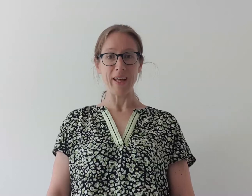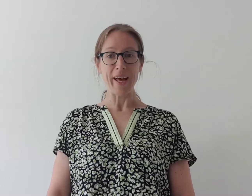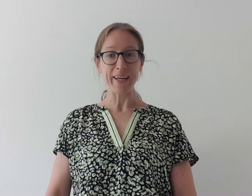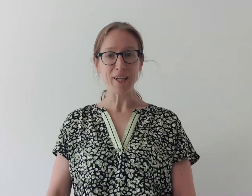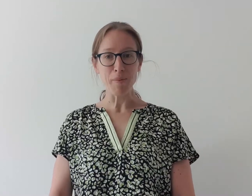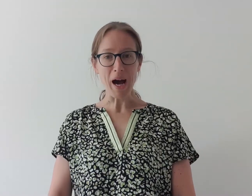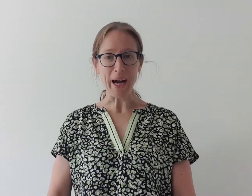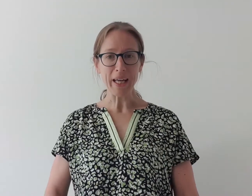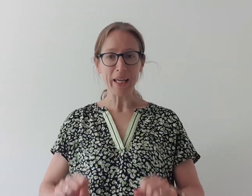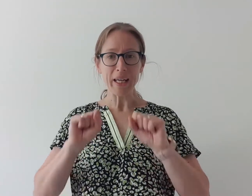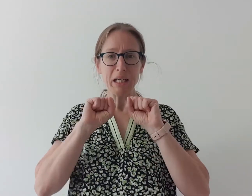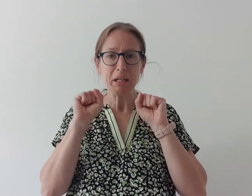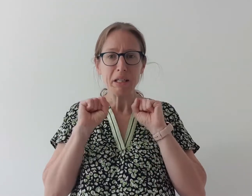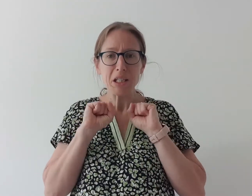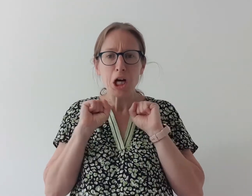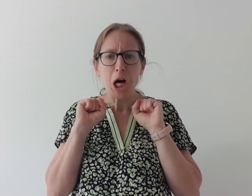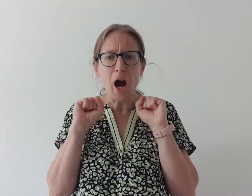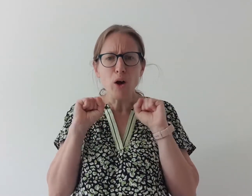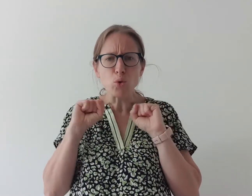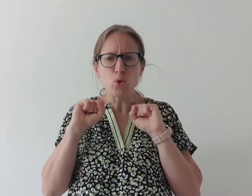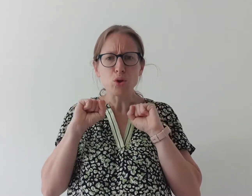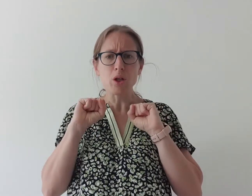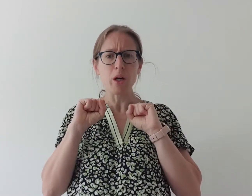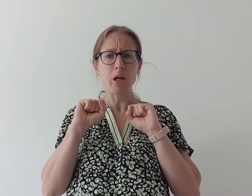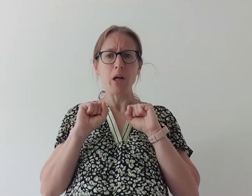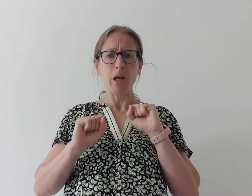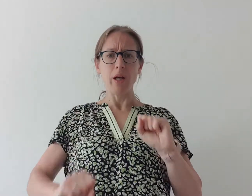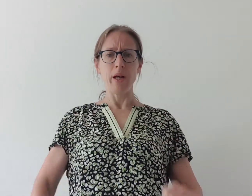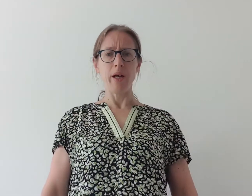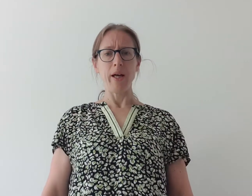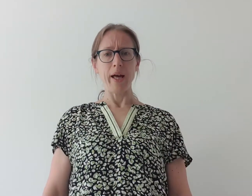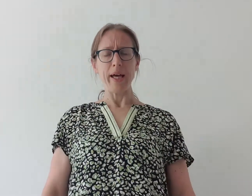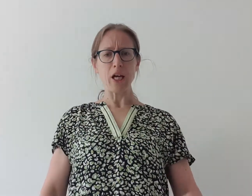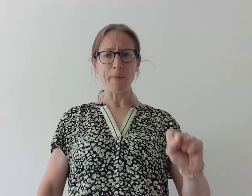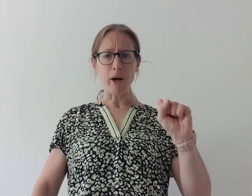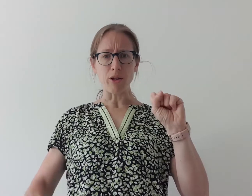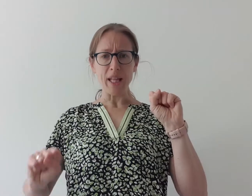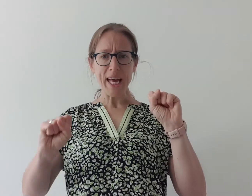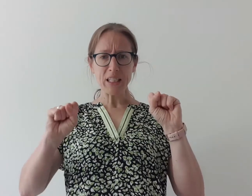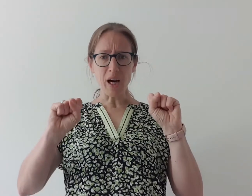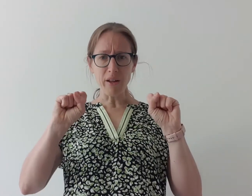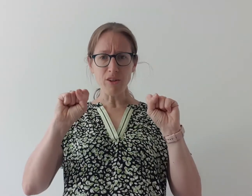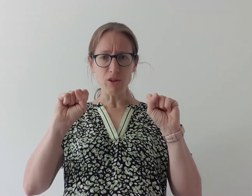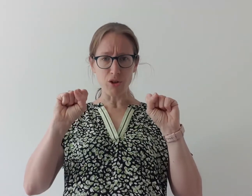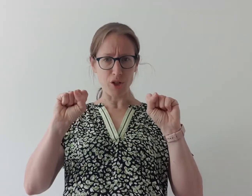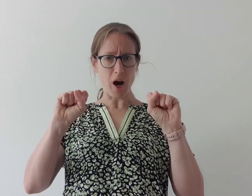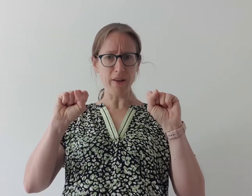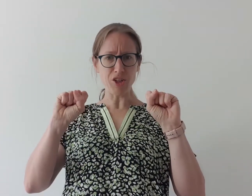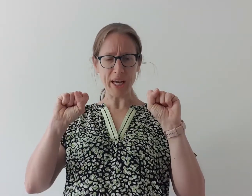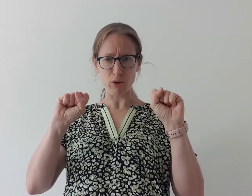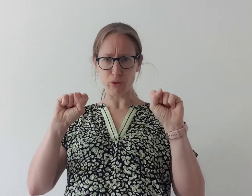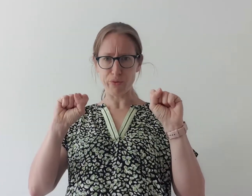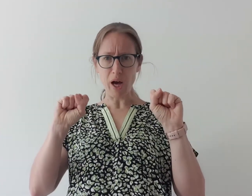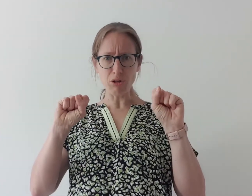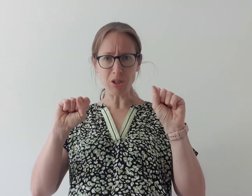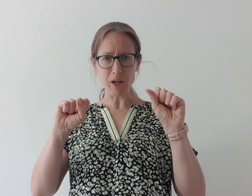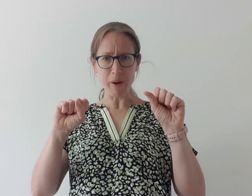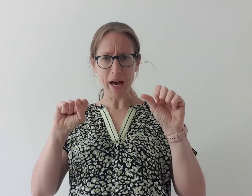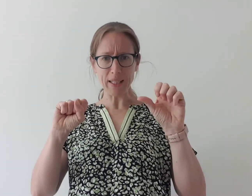Het gebaar is koud. Je gebruikt een S-hand, dus je handen zijn tot vuisten gemaakt